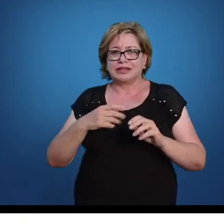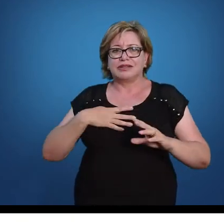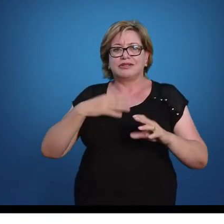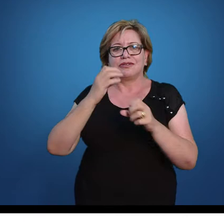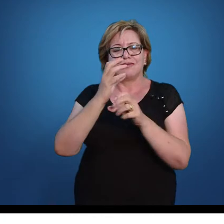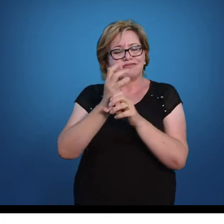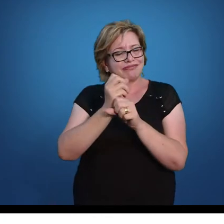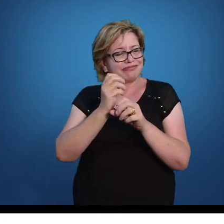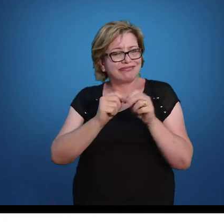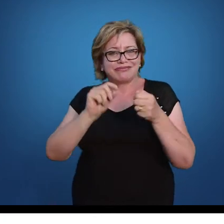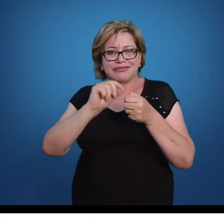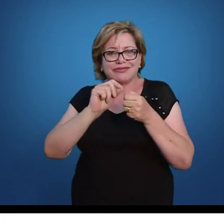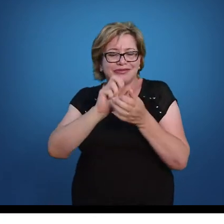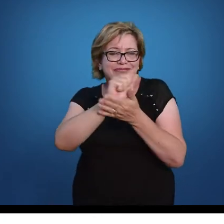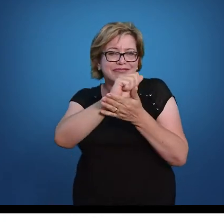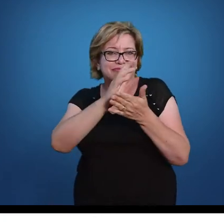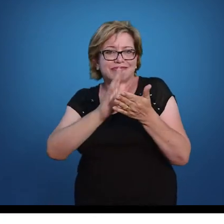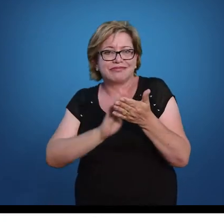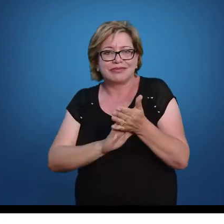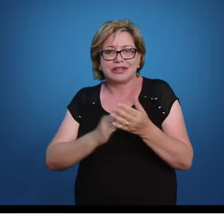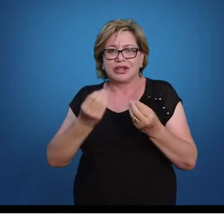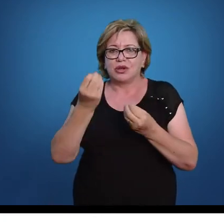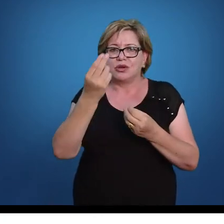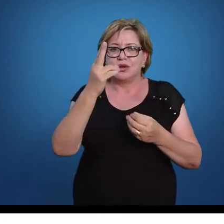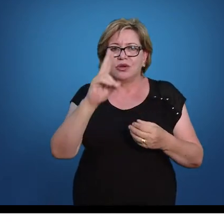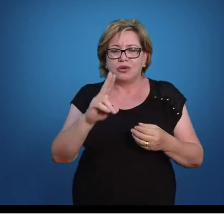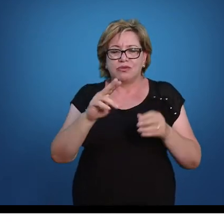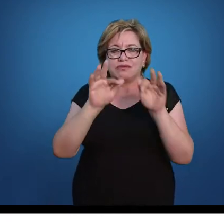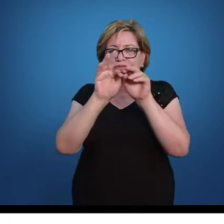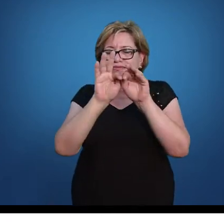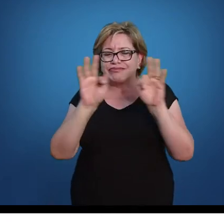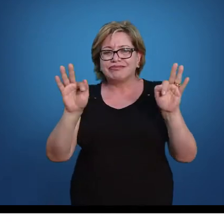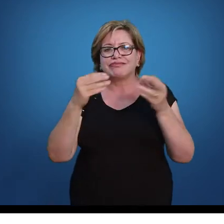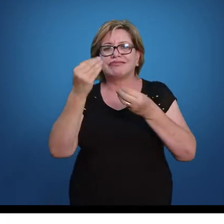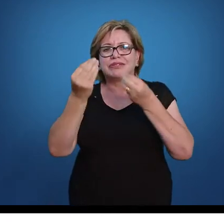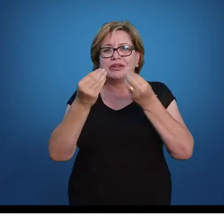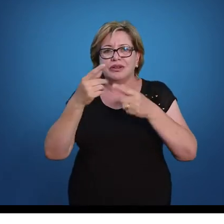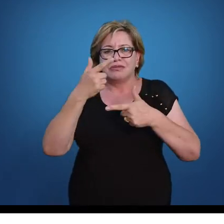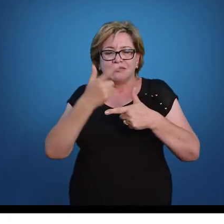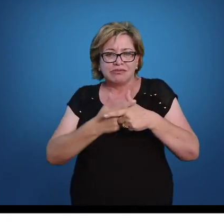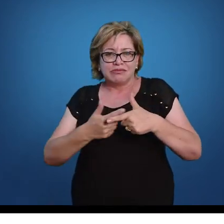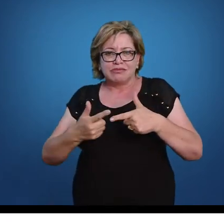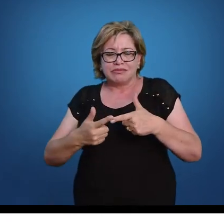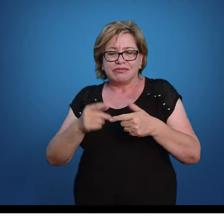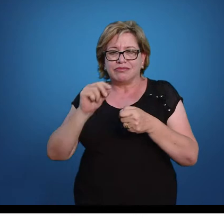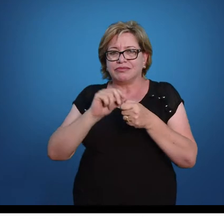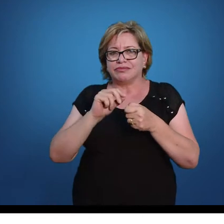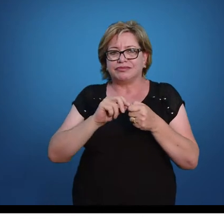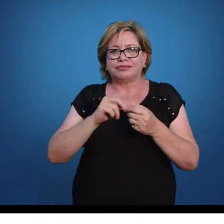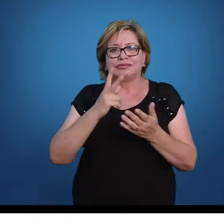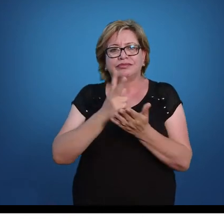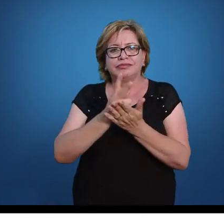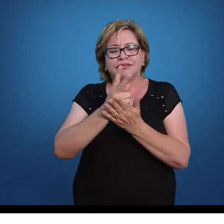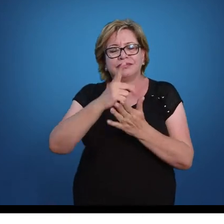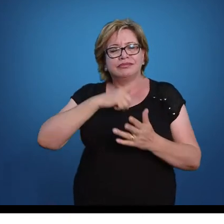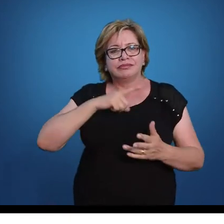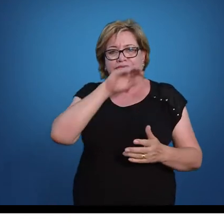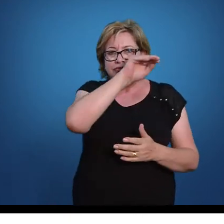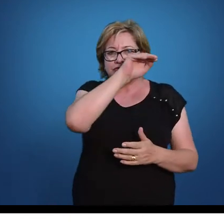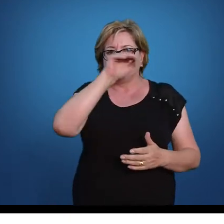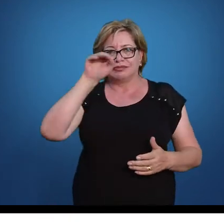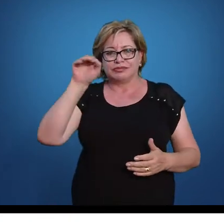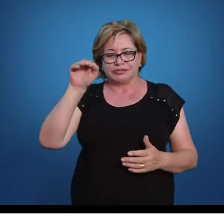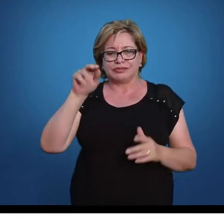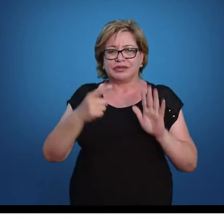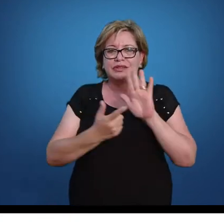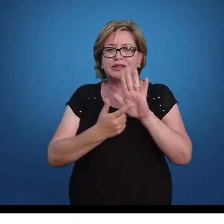resolução de exercício, resolução de uma equação, numa divisão que você tem que efetuar, você vai encontrar frações. Então,